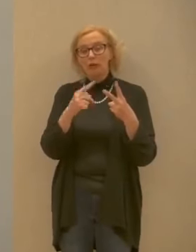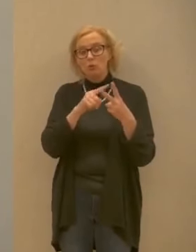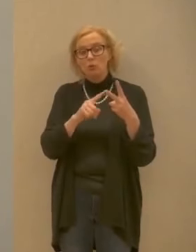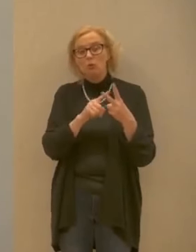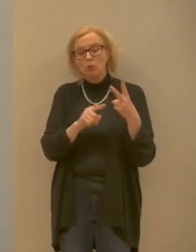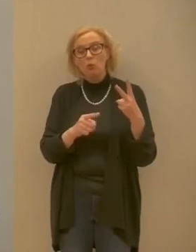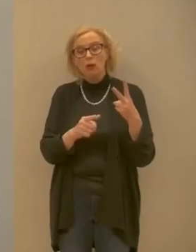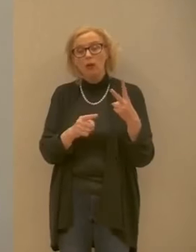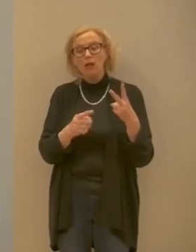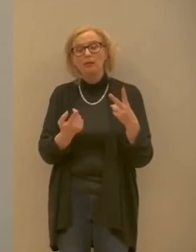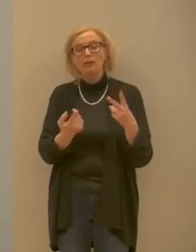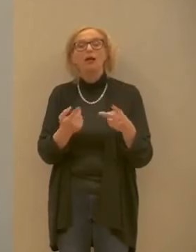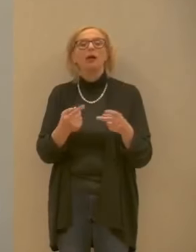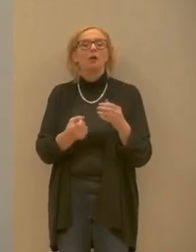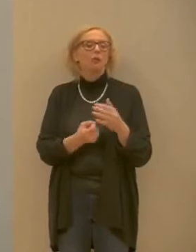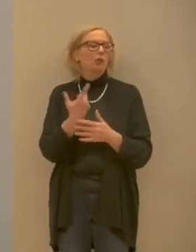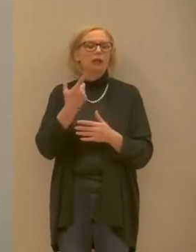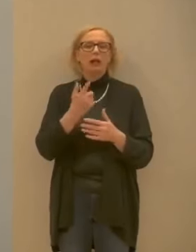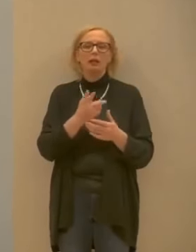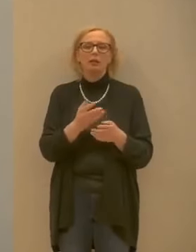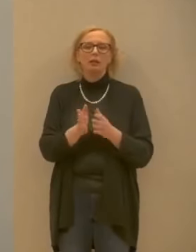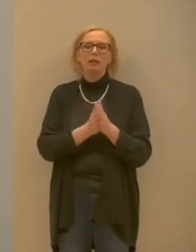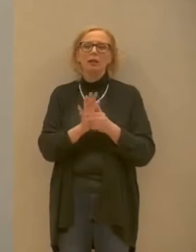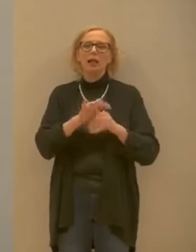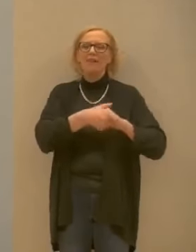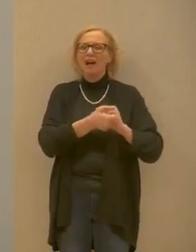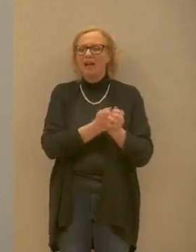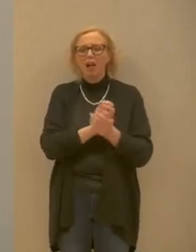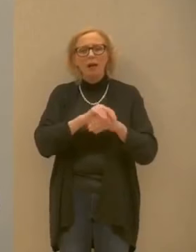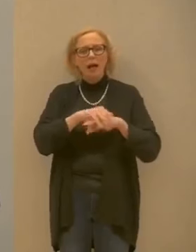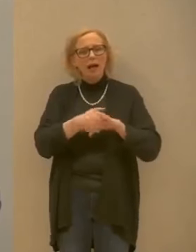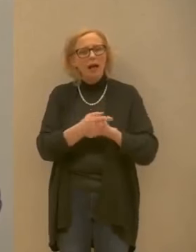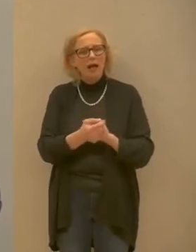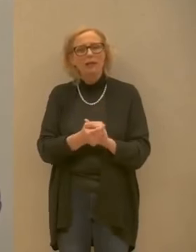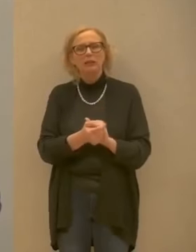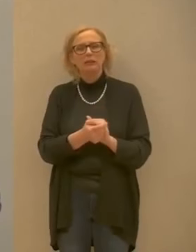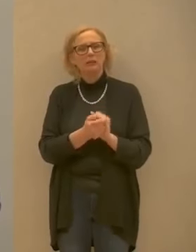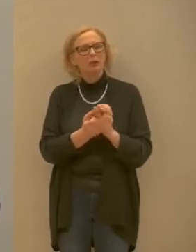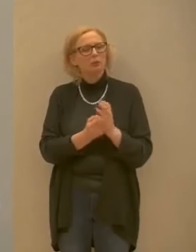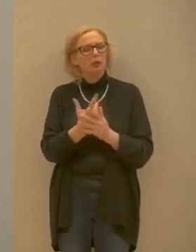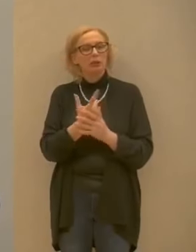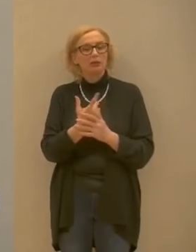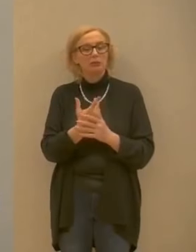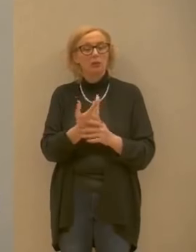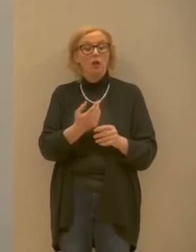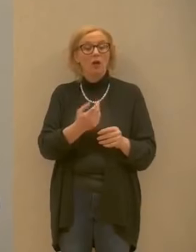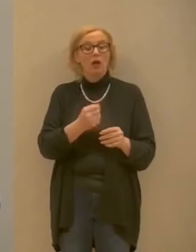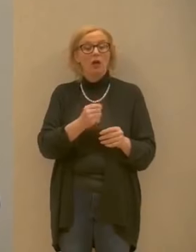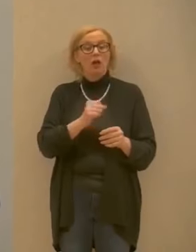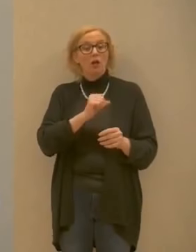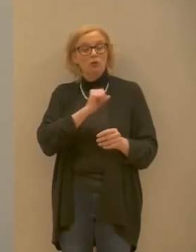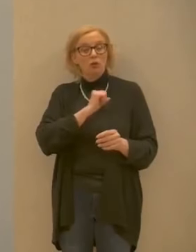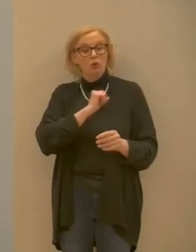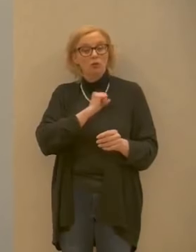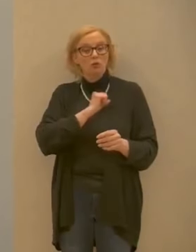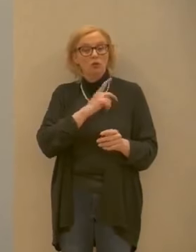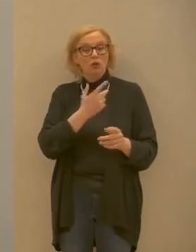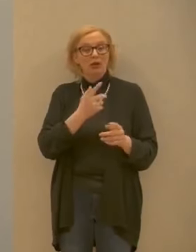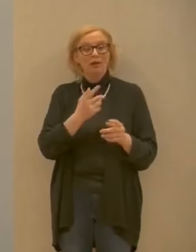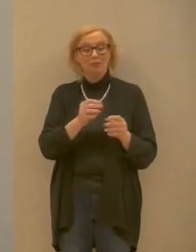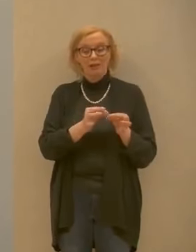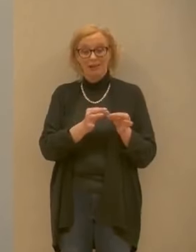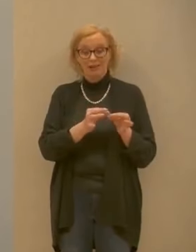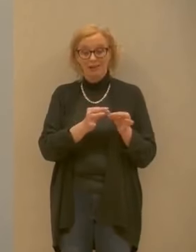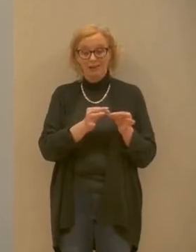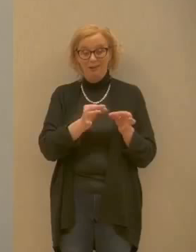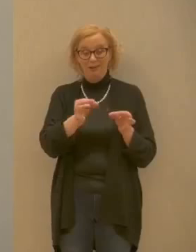per cui il lavaggio delle mani diventa fondamentale il fatto di tossire o comunque respirare il famoso metro che però